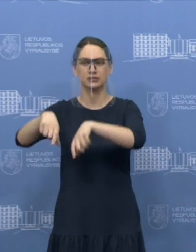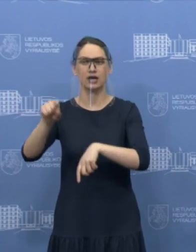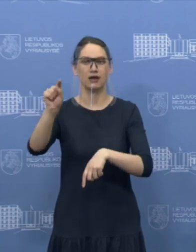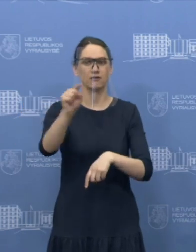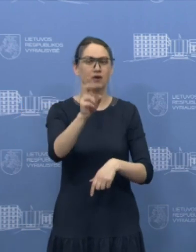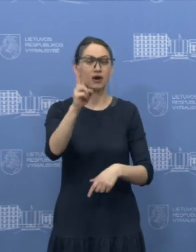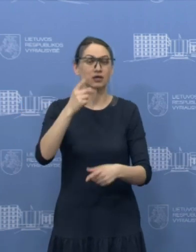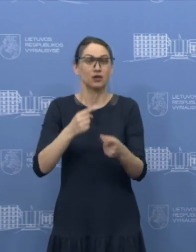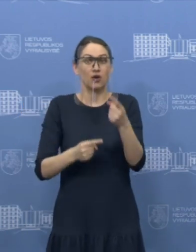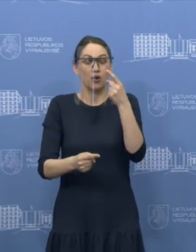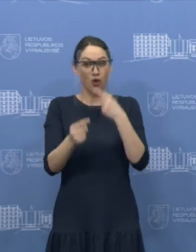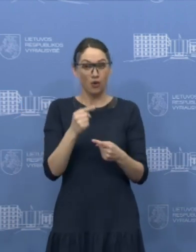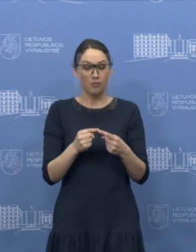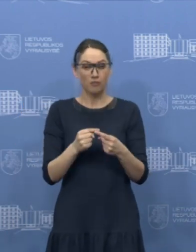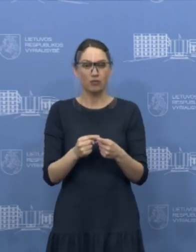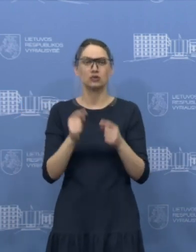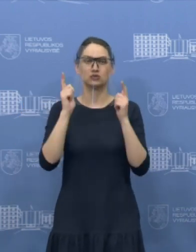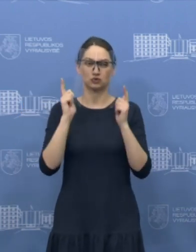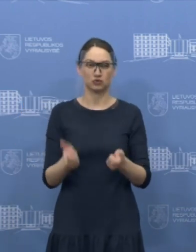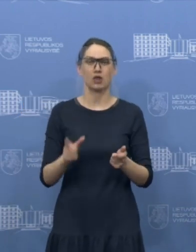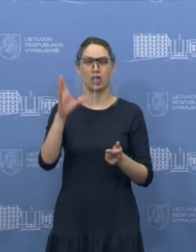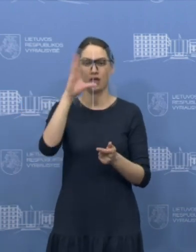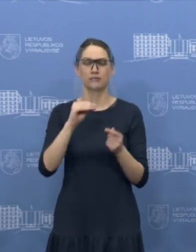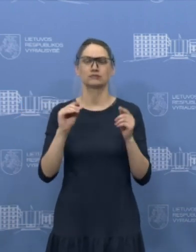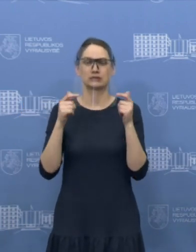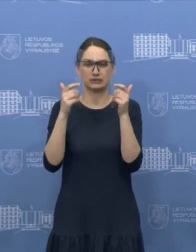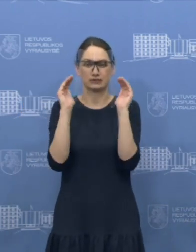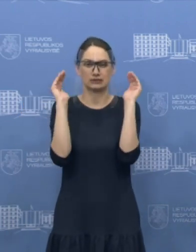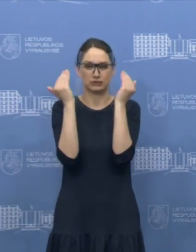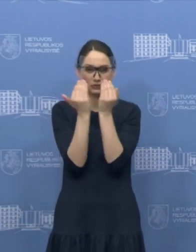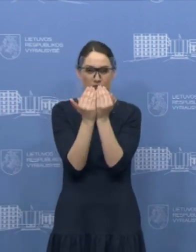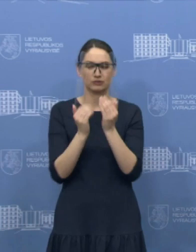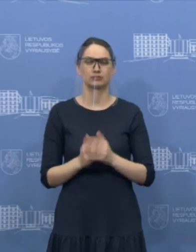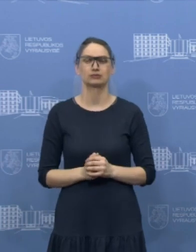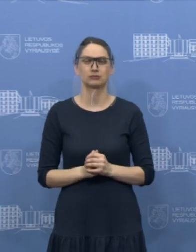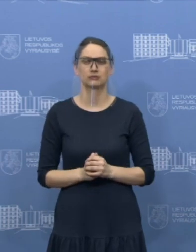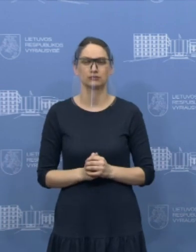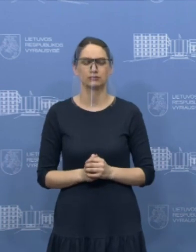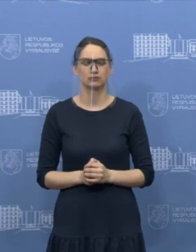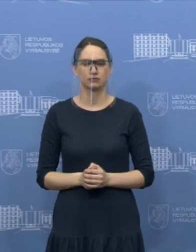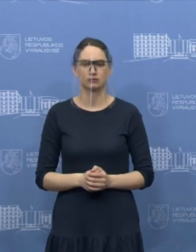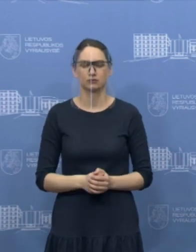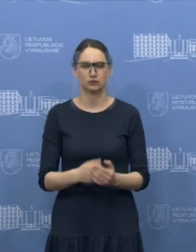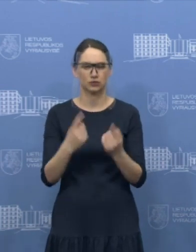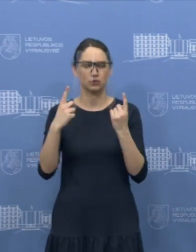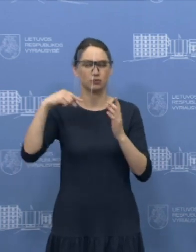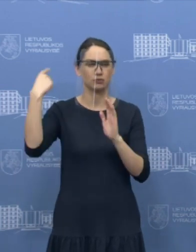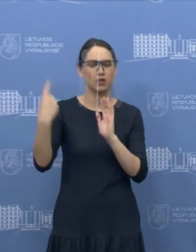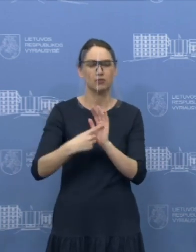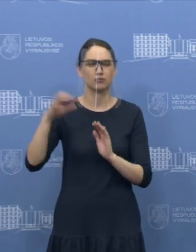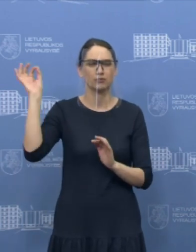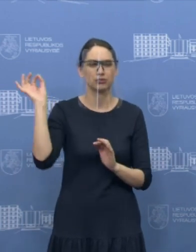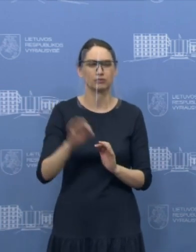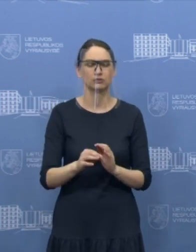sugrįžtantys randa sprendimus ir pasiekę savo savizoliacijos vietas. Dabar vienas įsvarbiausių klausimų, kurį gauname, kaip